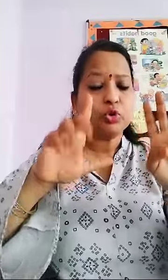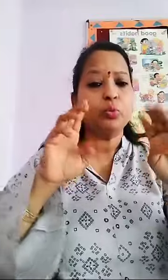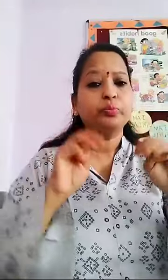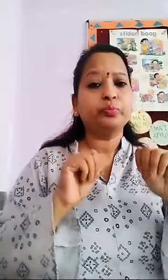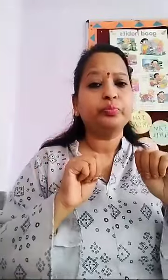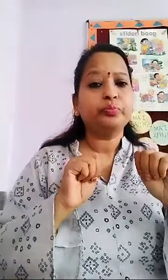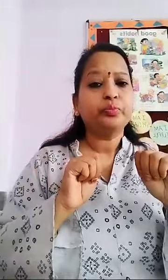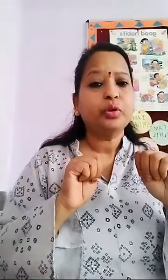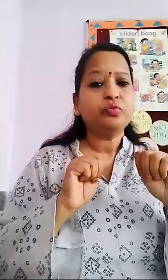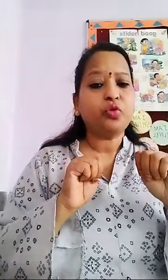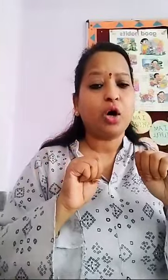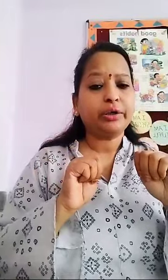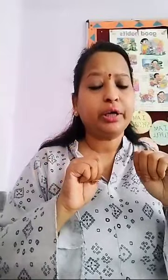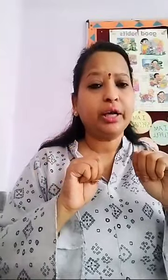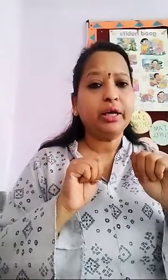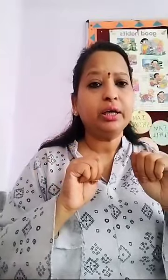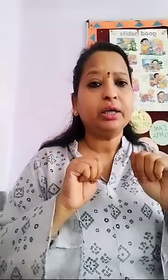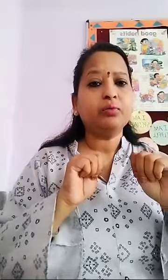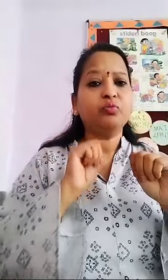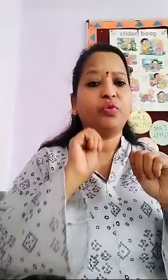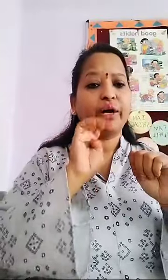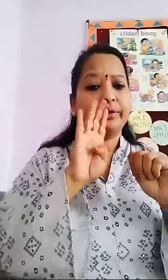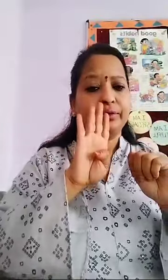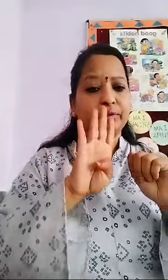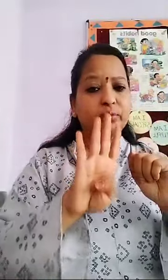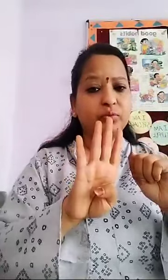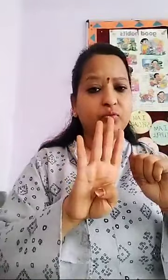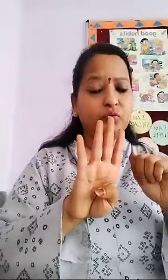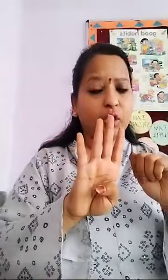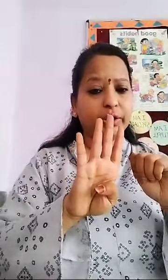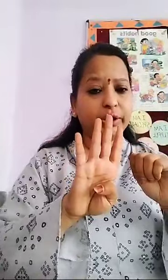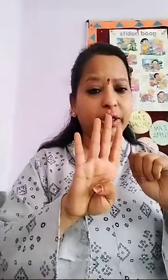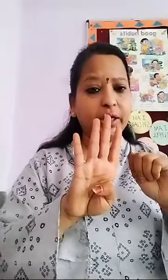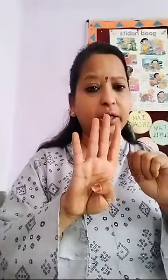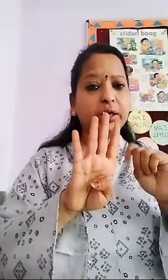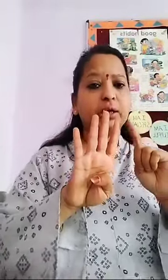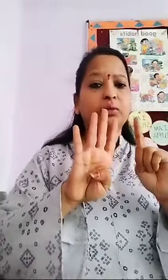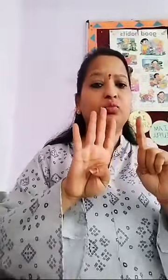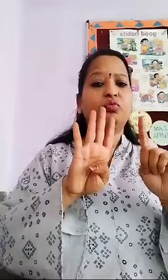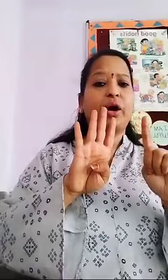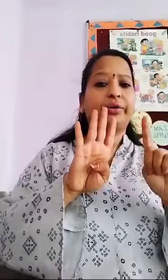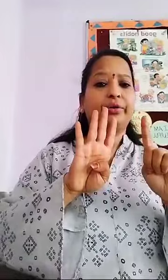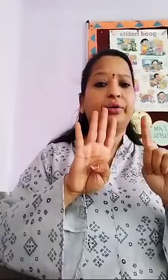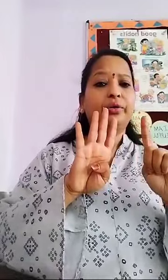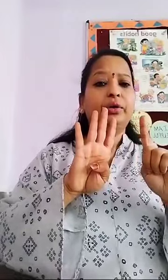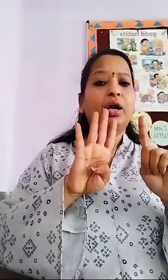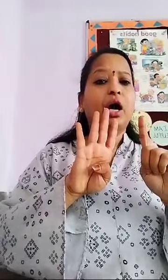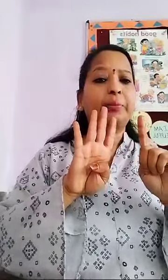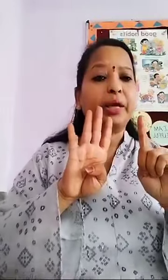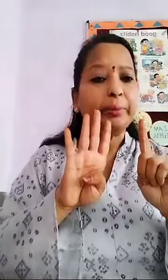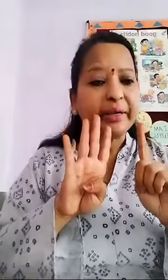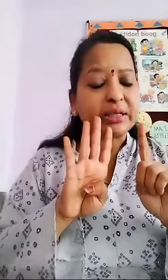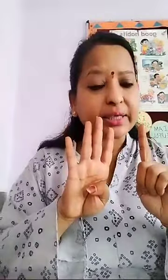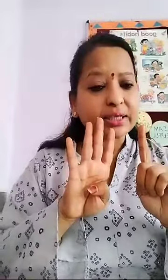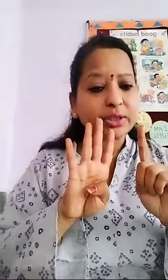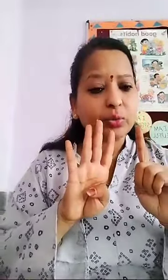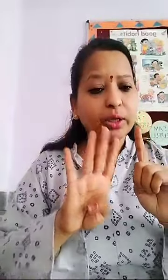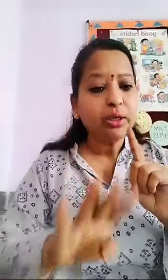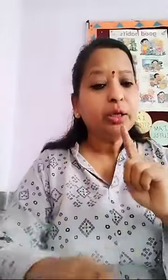41 41 41 41 41 अब ये beats कैसे होगी यहाँ पर